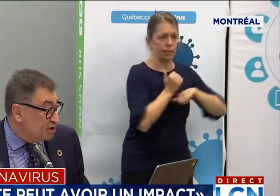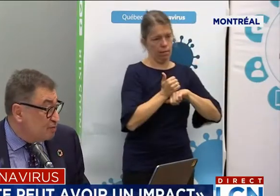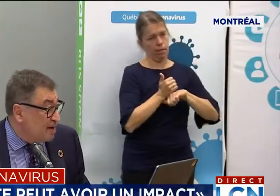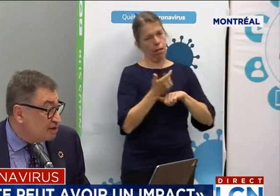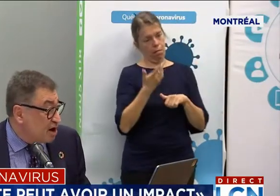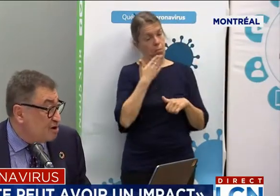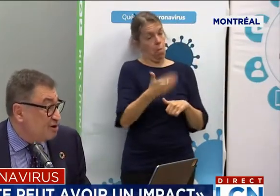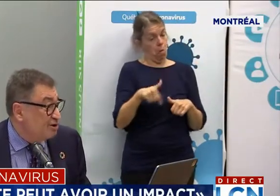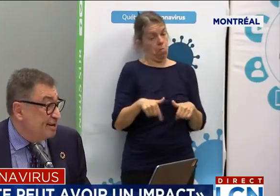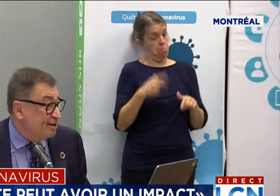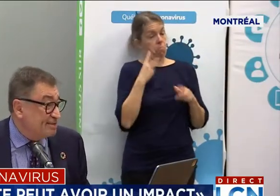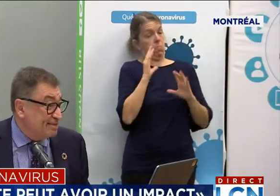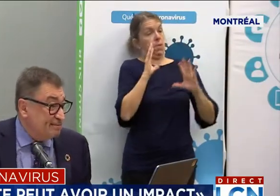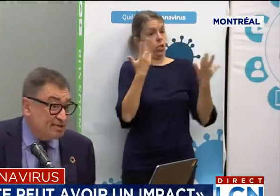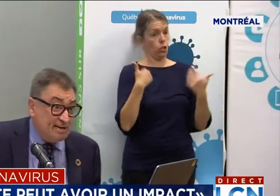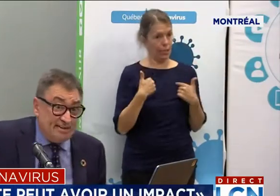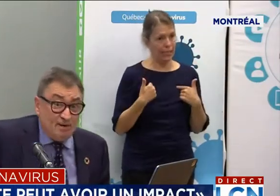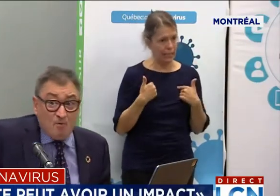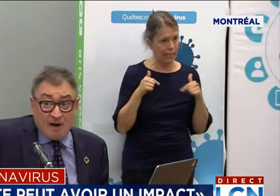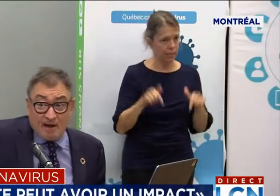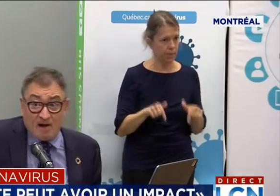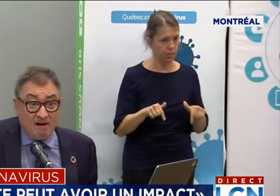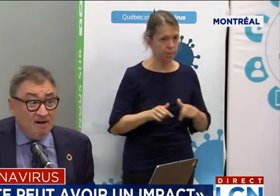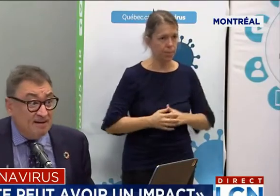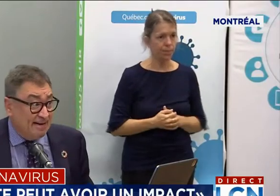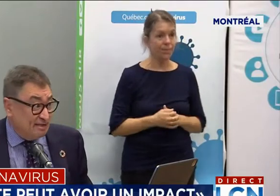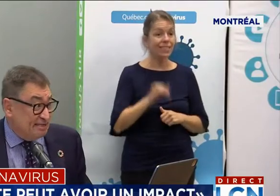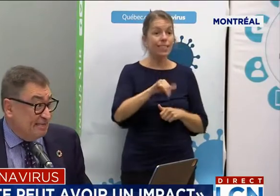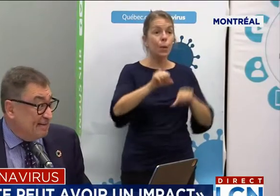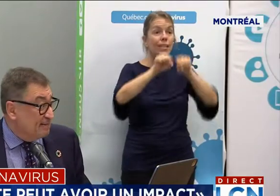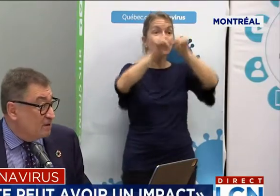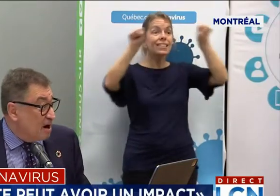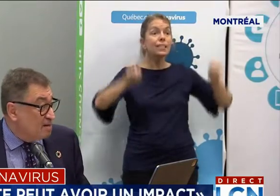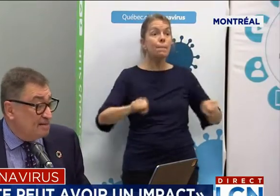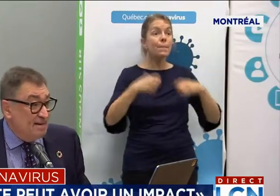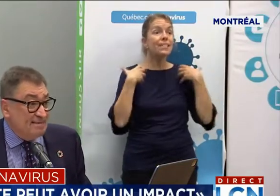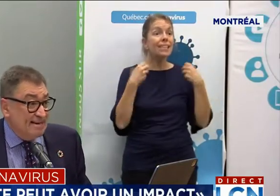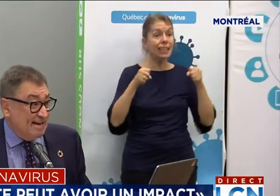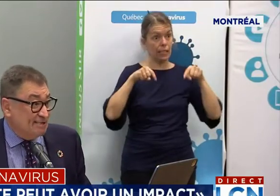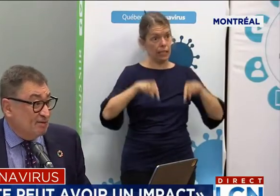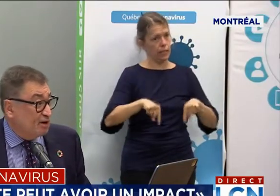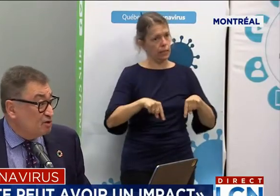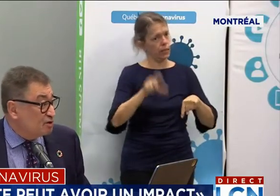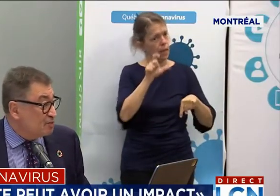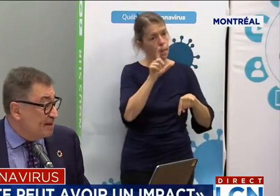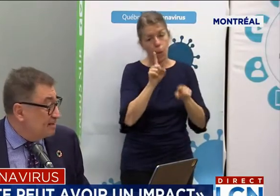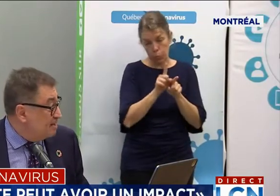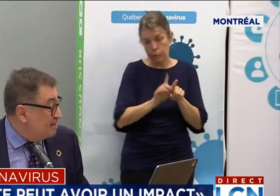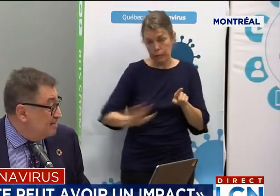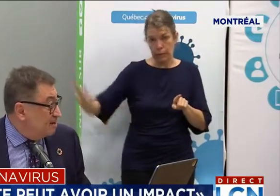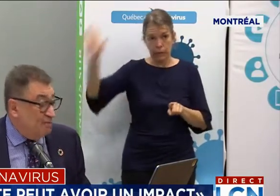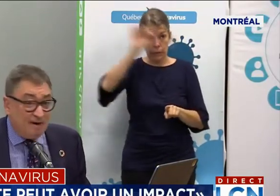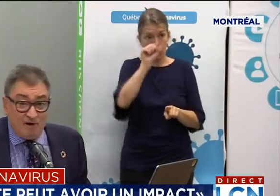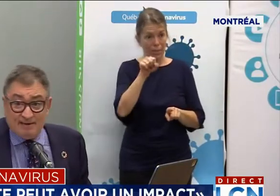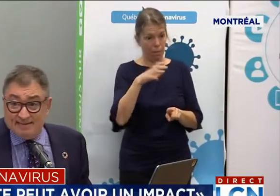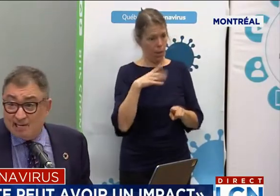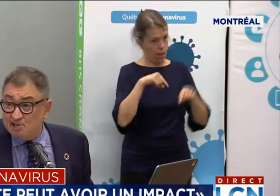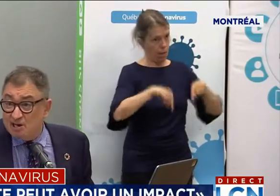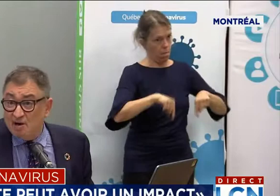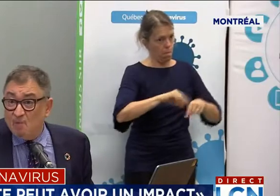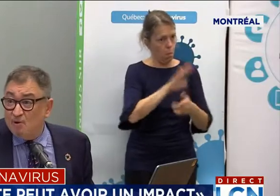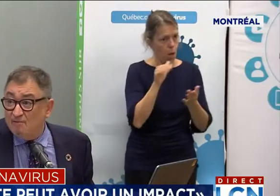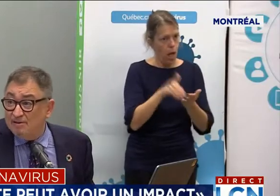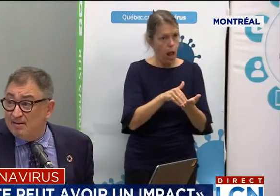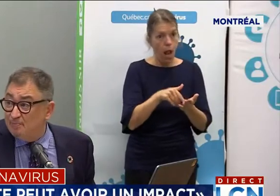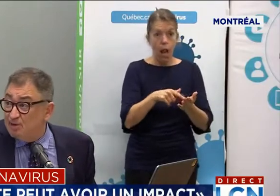un des enjeux majeurs qu'on a dans notre système de santé ou ailleurs, dans la société québécoise, c'est la question des ressources humaines. On peut avoir des